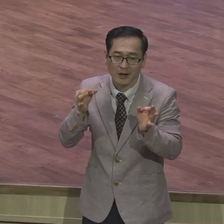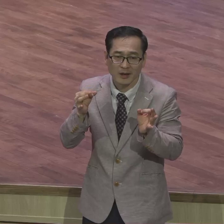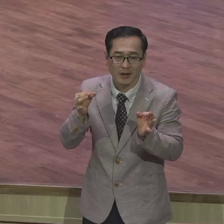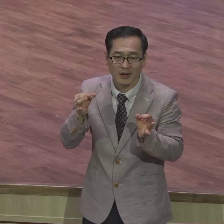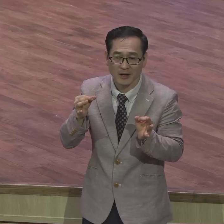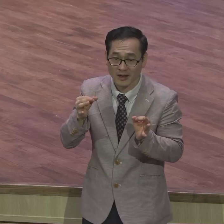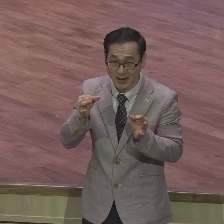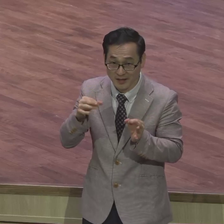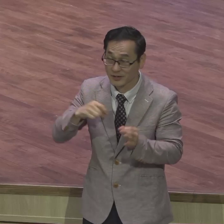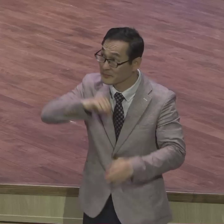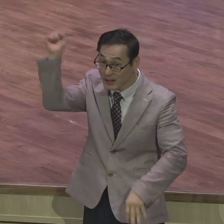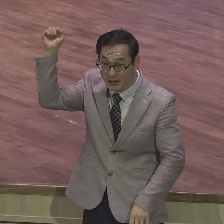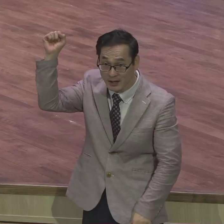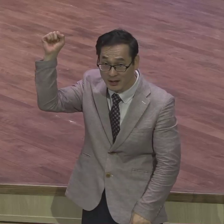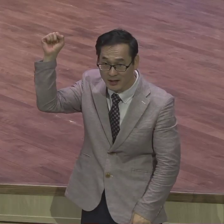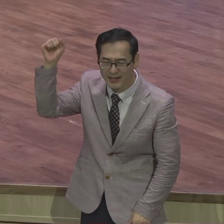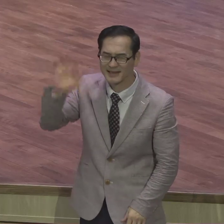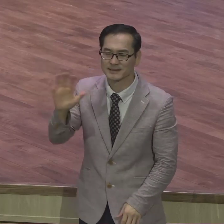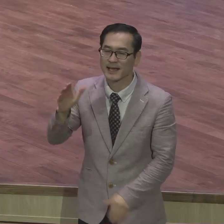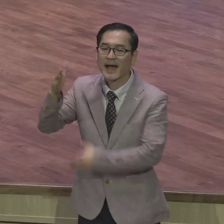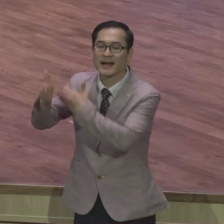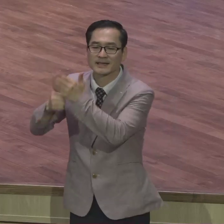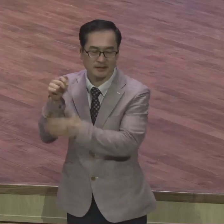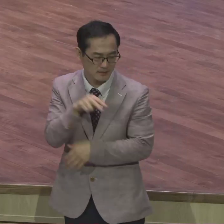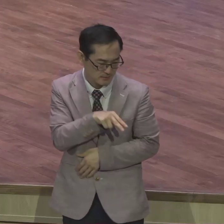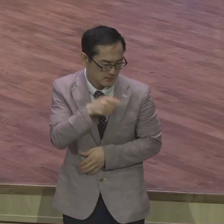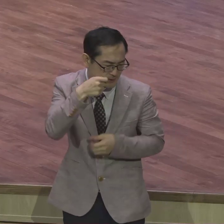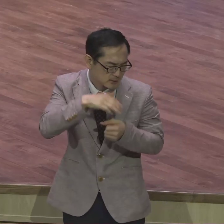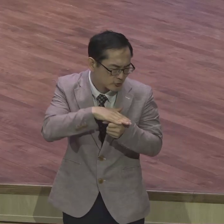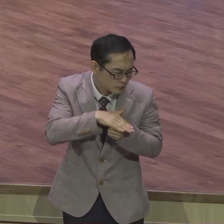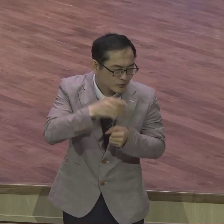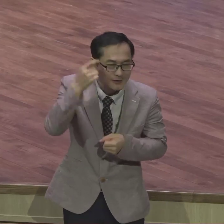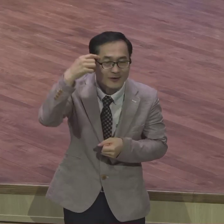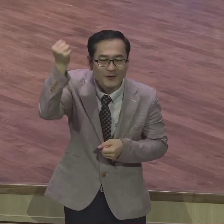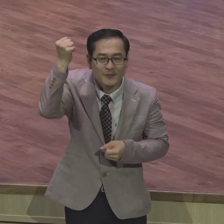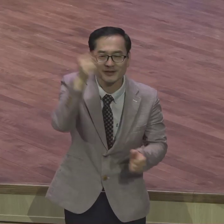극률의 의심을 받아야 된다 극률의 의심을 받는다 극률이